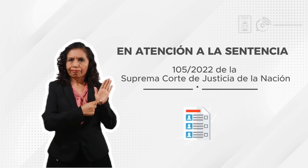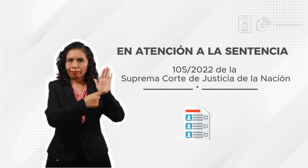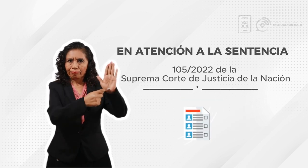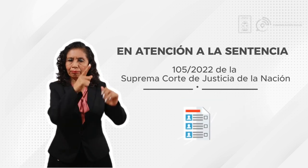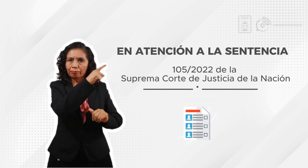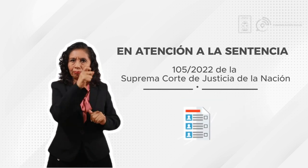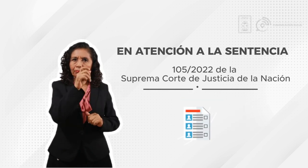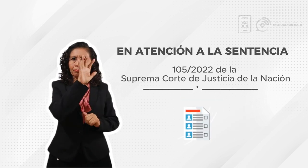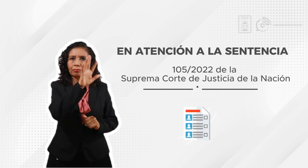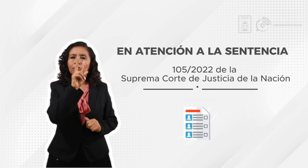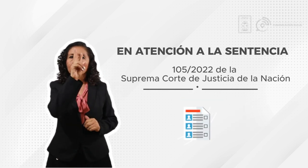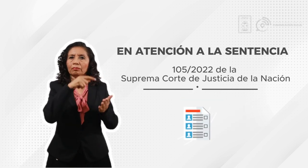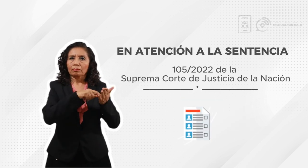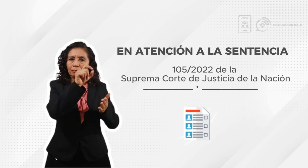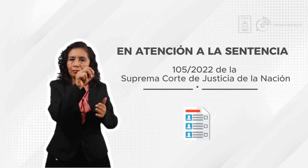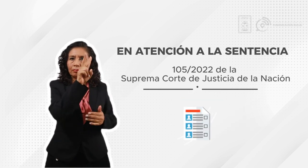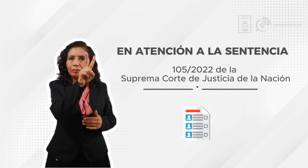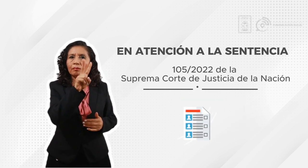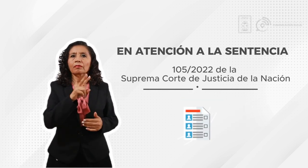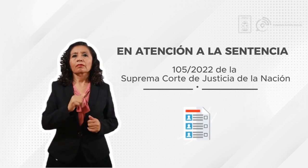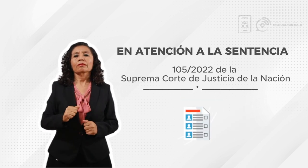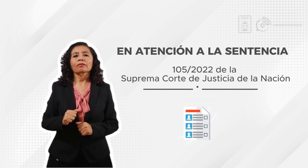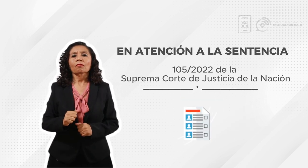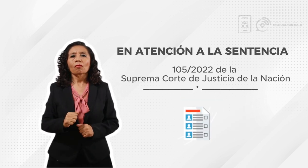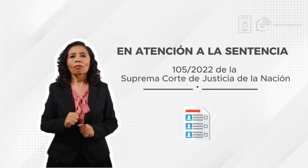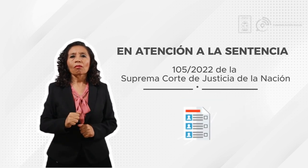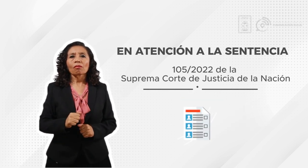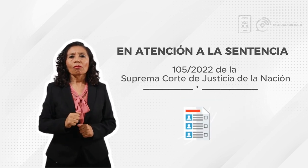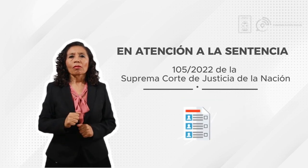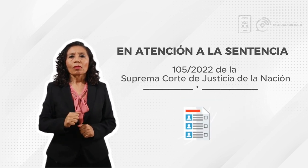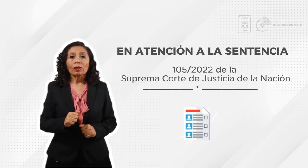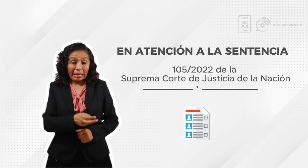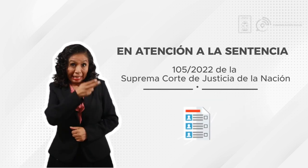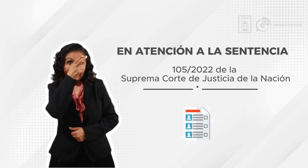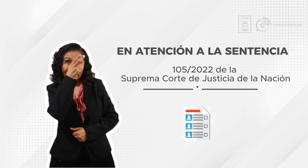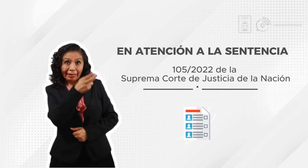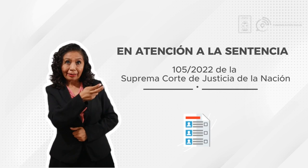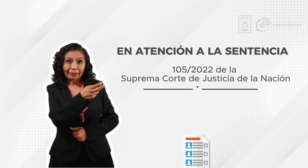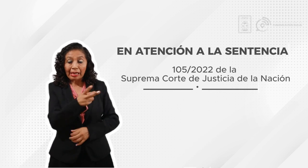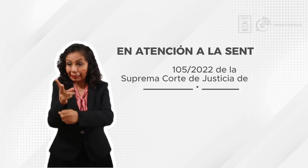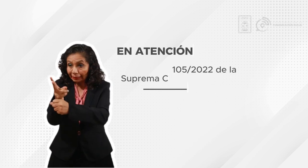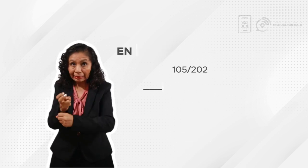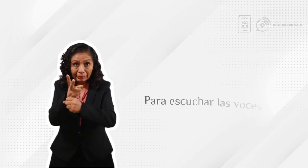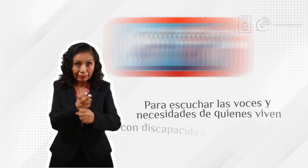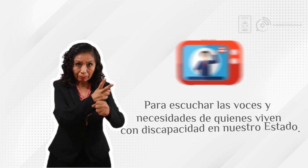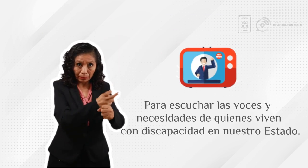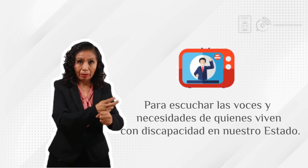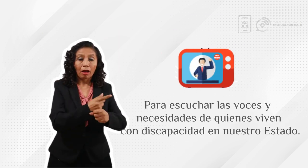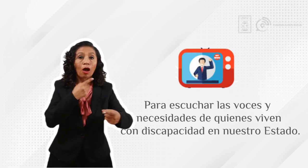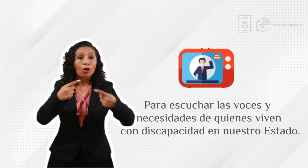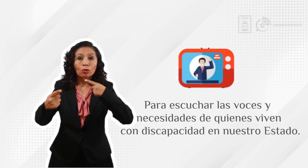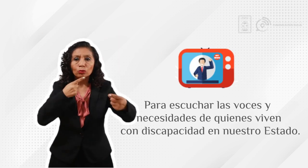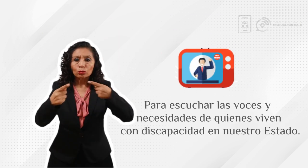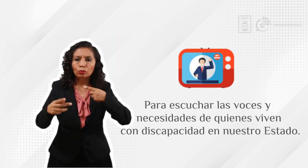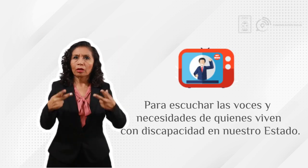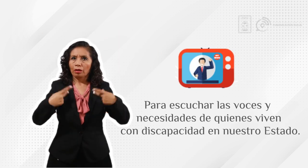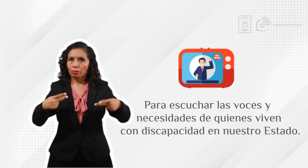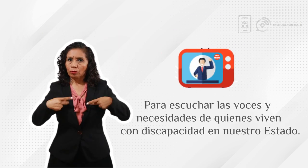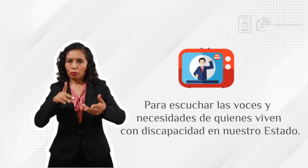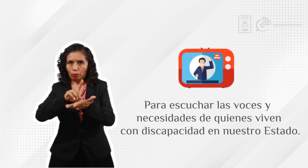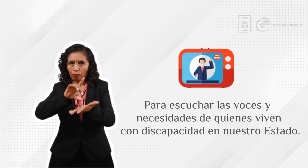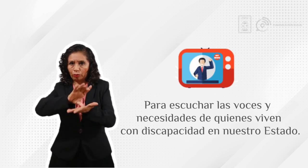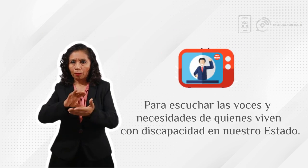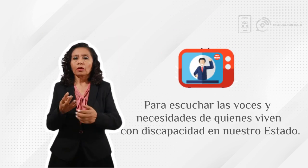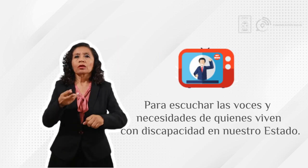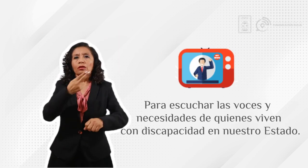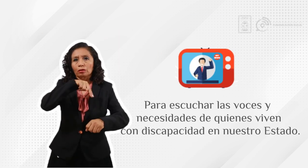-2022 de la Suprema Corte de Justicia de la Nación, por lo que hemos convocado a esta consulta para escuchar las voces y